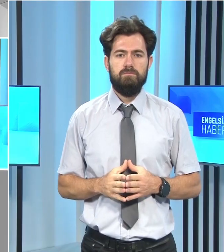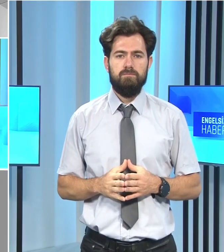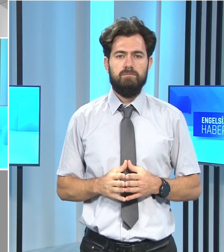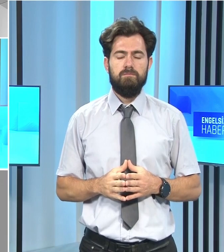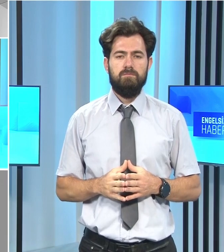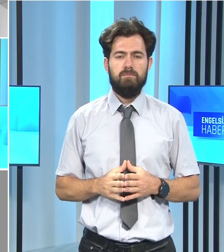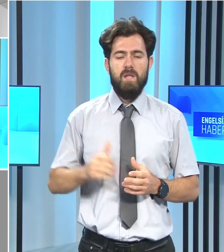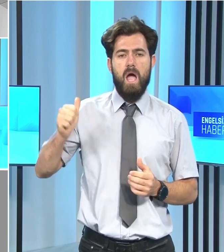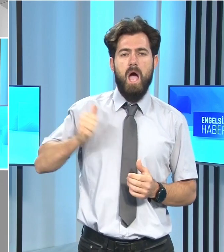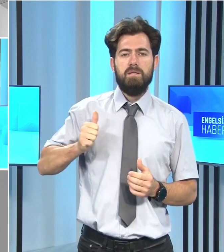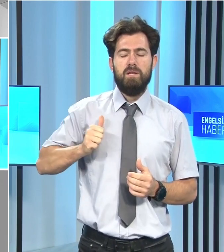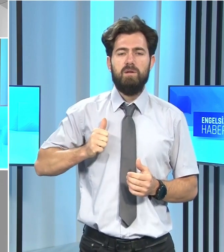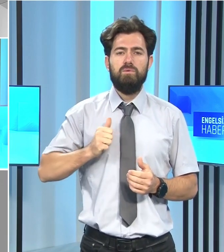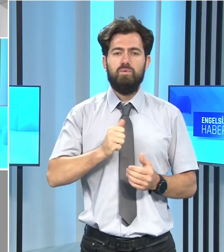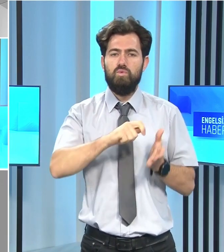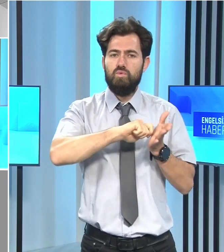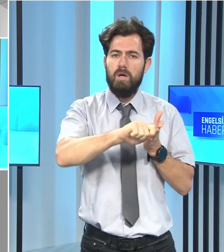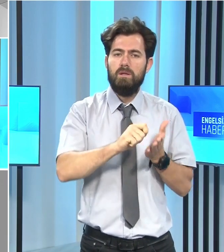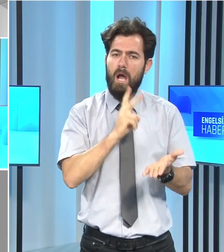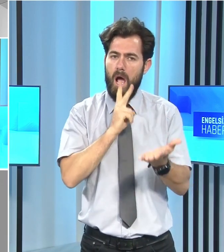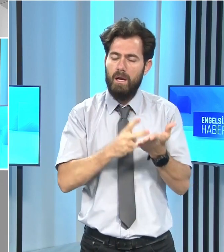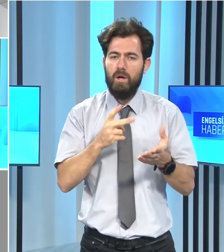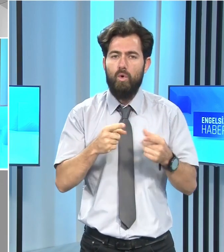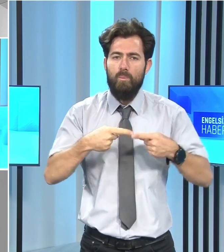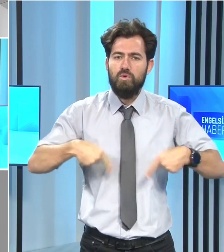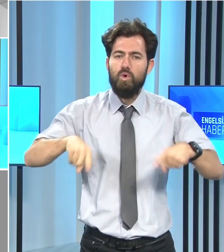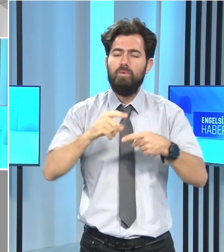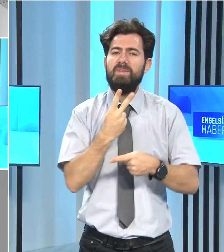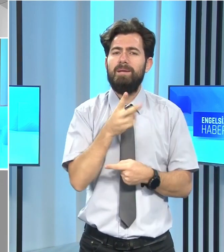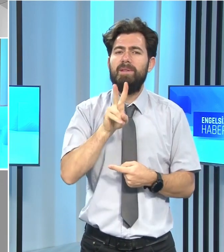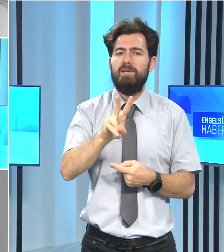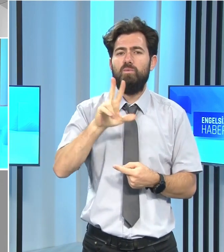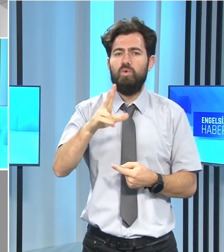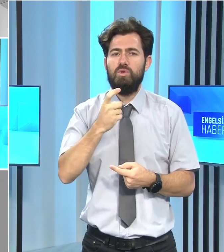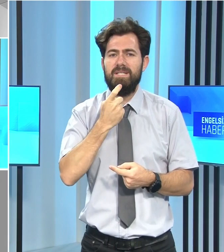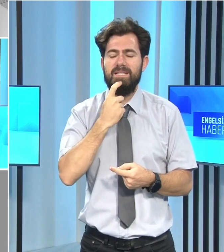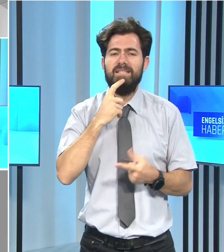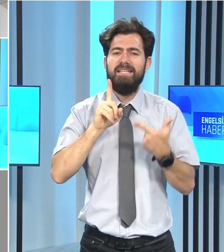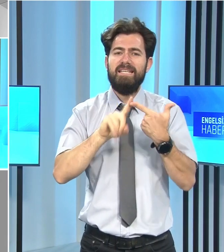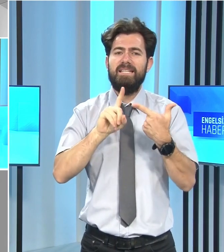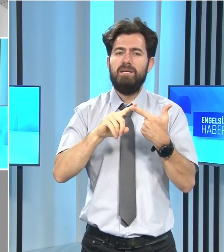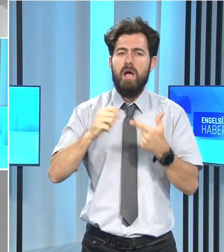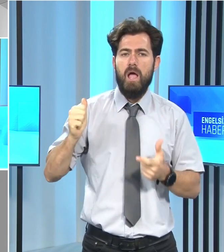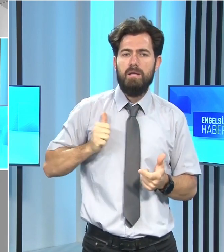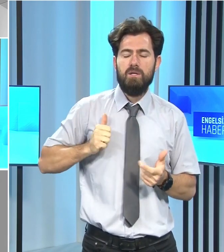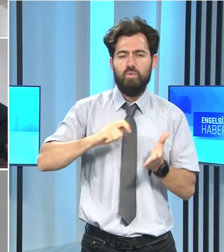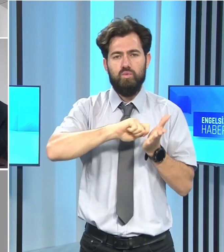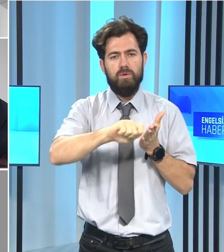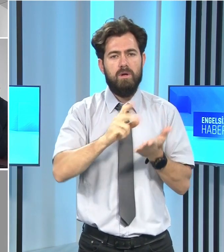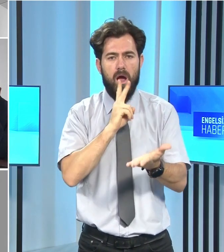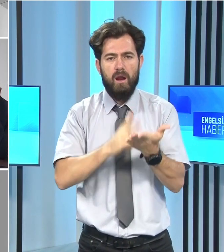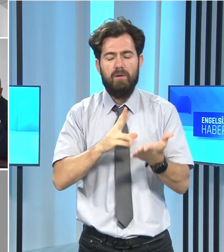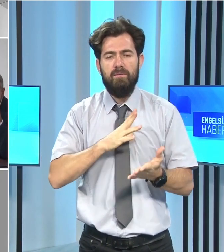Asgari Ücret Saptama Komisyonu, 2023 yılının ikinci asgari ücretini belirledi.